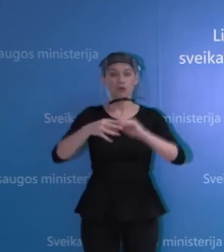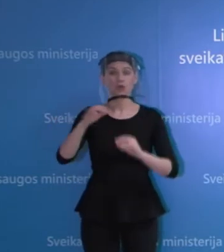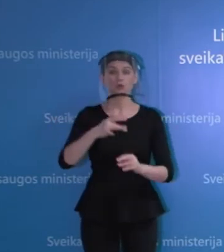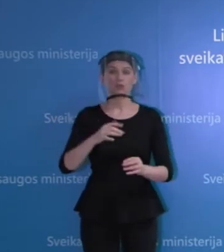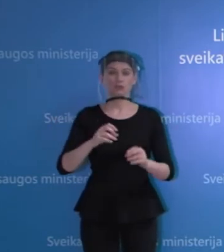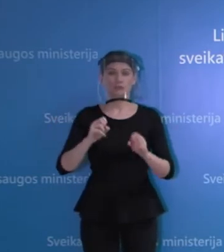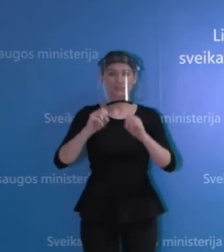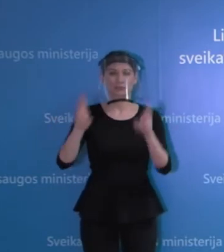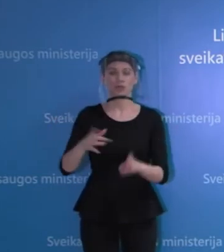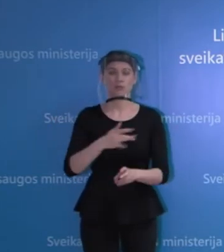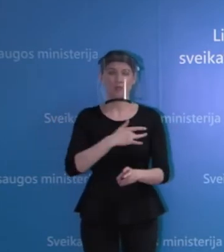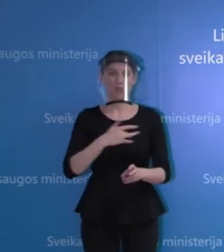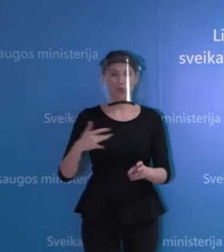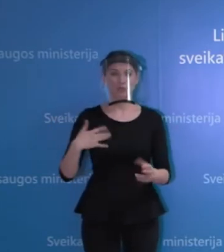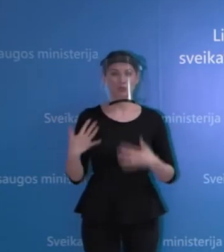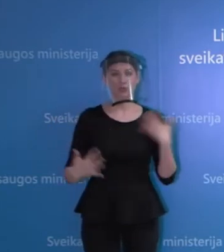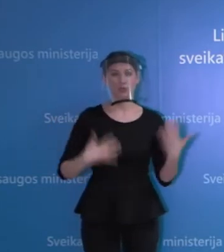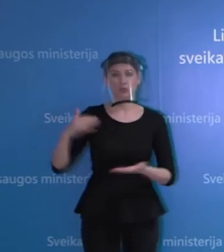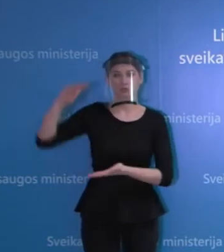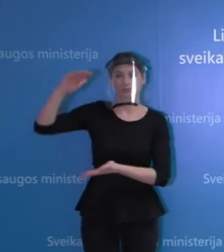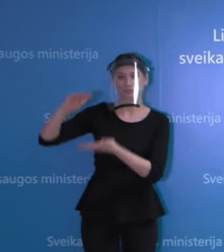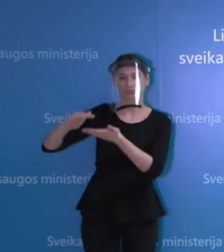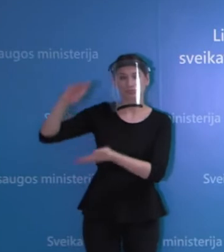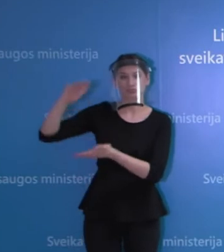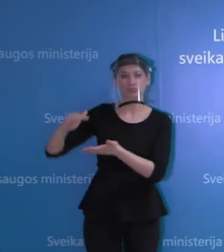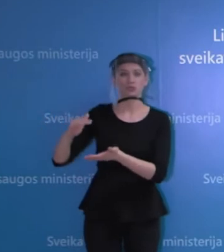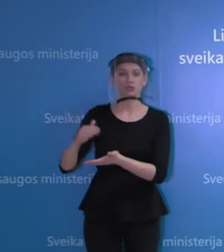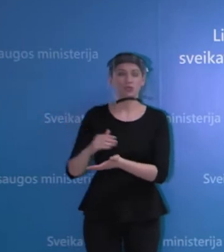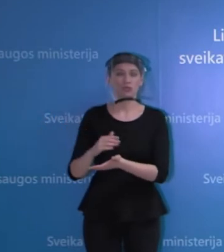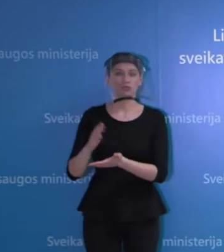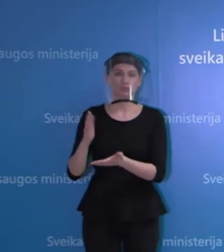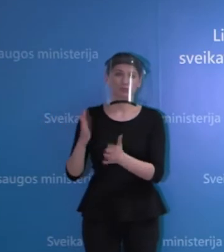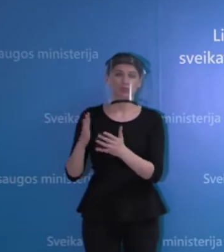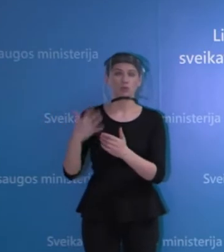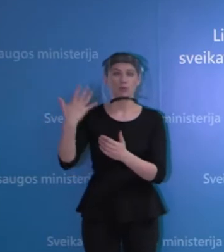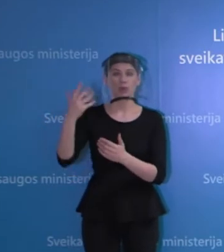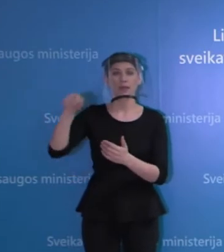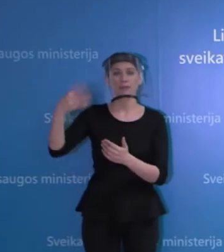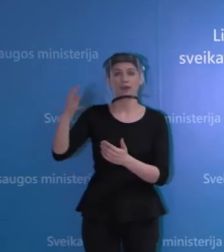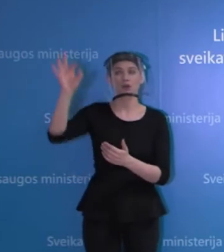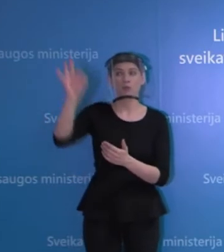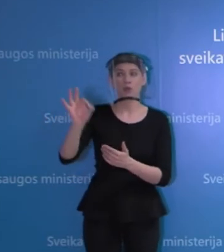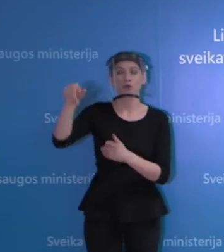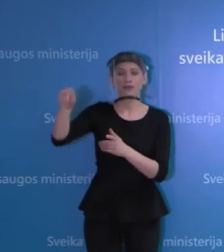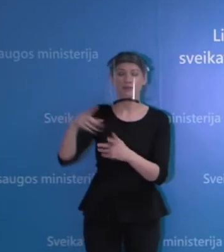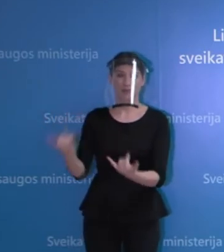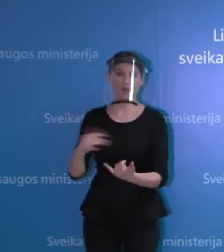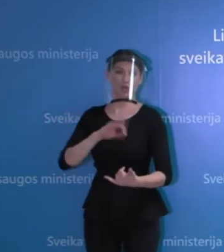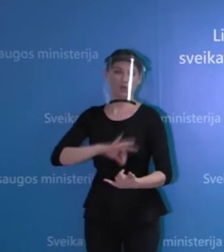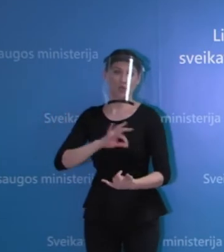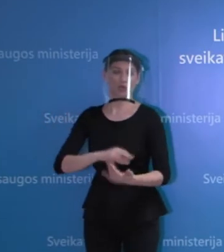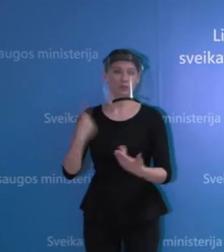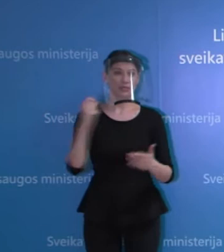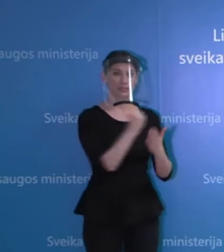plaučių ventilacijos aparatų žimtumais yra šiuo metu 5,4 procentai.